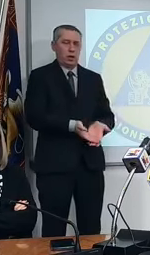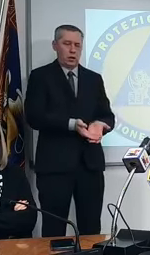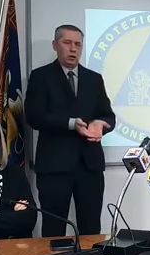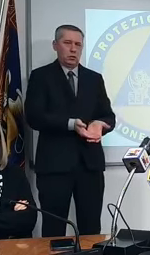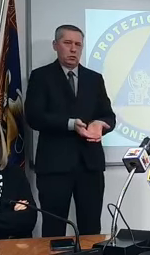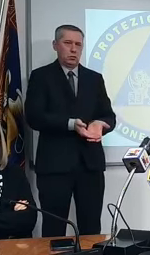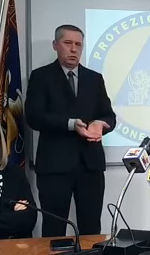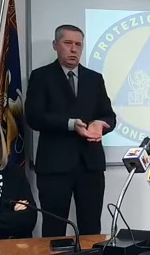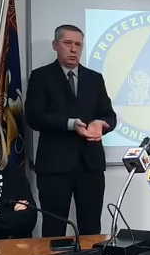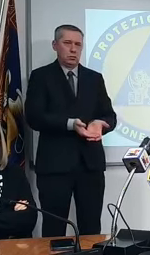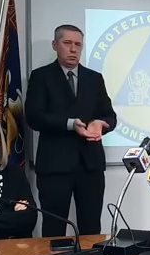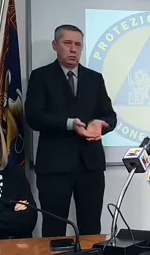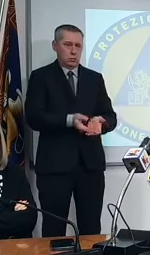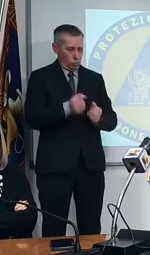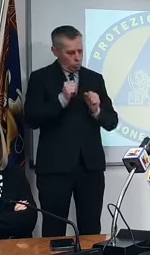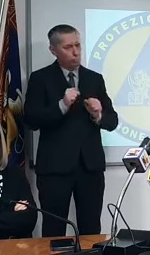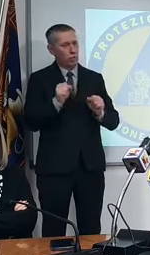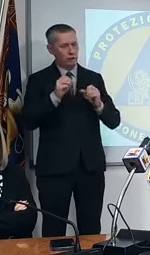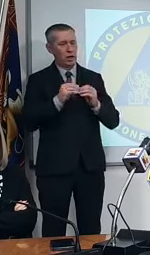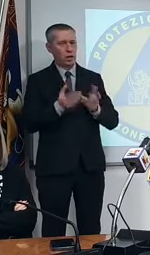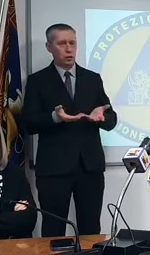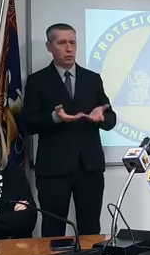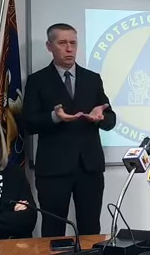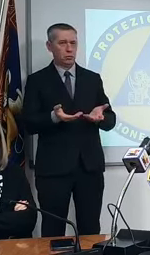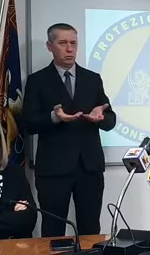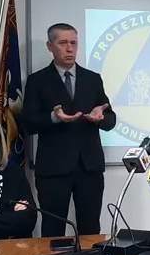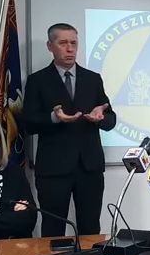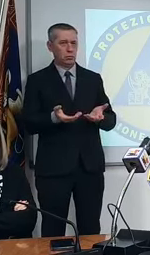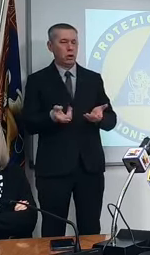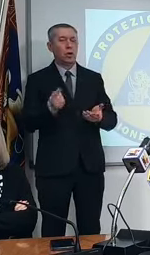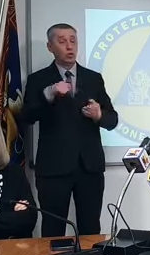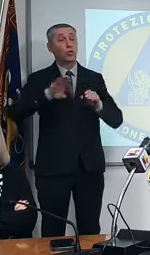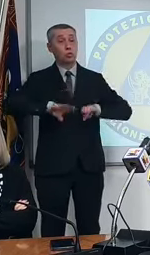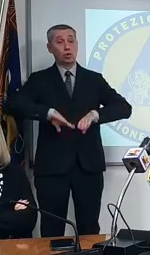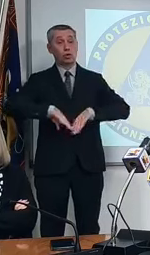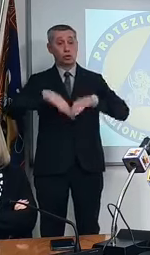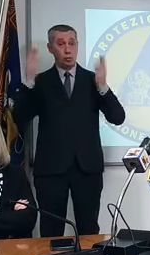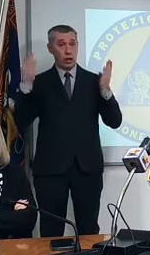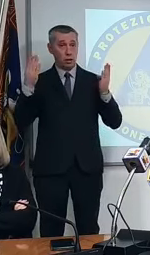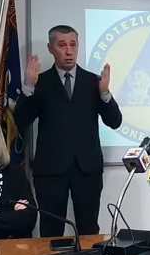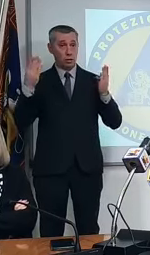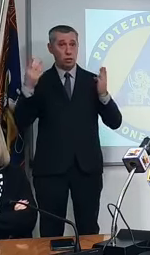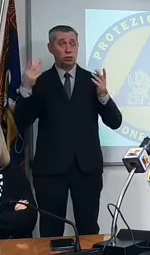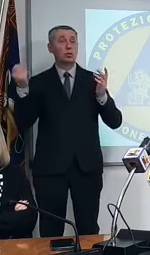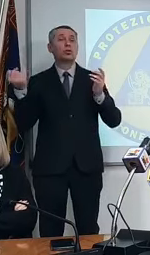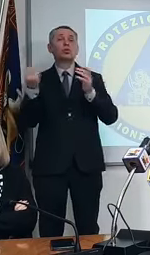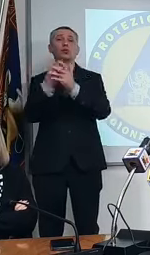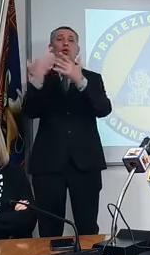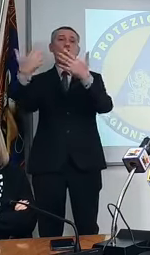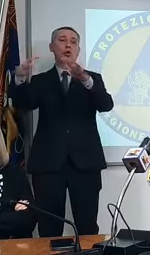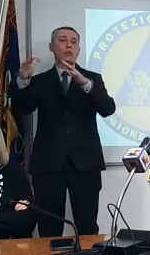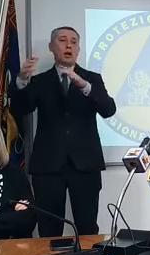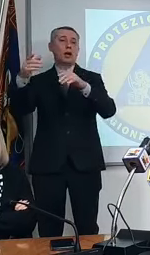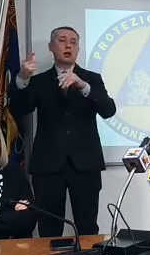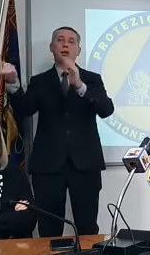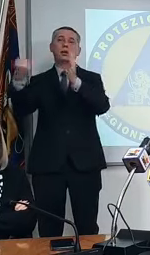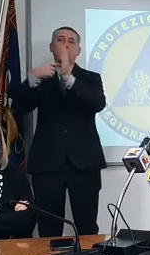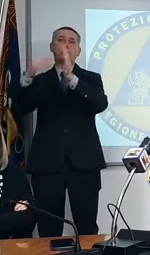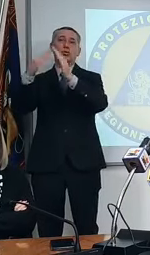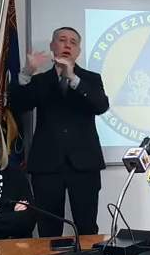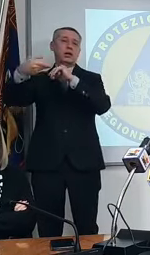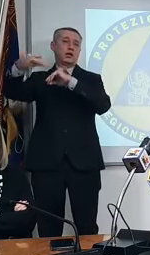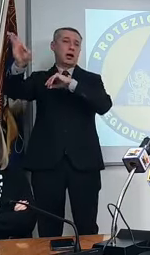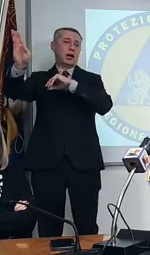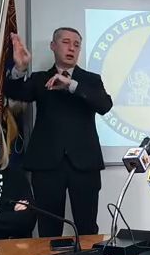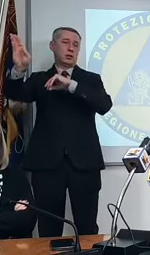in una maniera o nell'altra si trovavano noi li abbiamo scoperto a cose fatte perché qualche cittadino ce l'ha segnalato